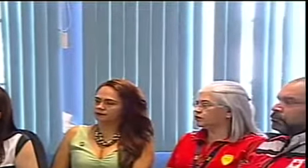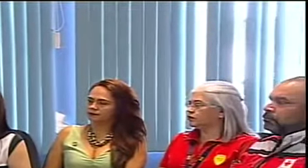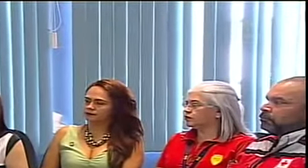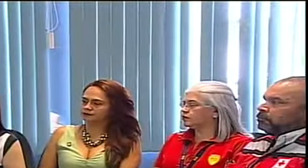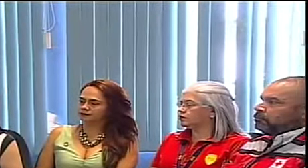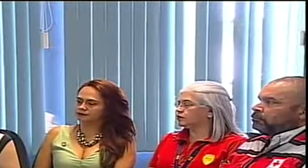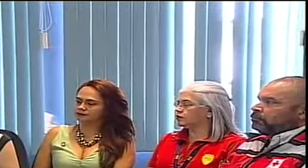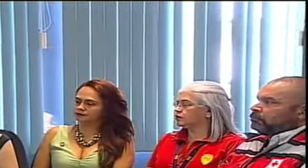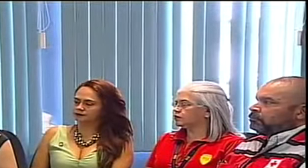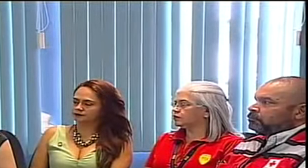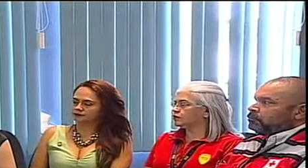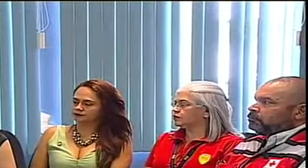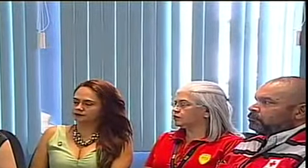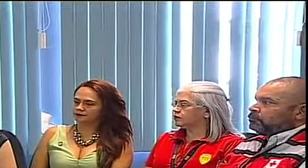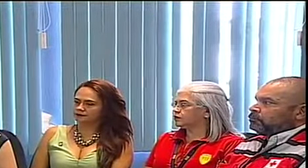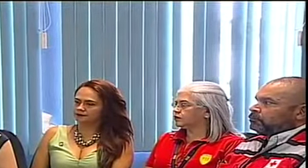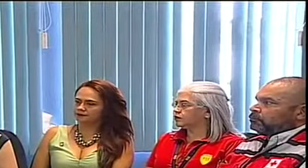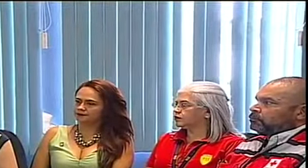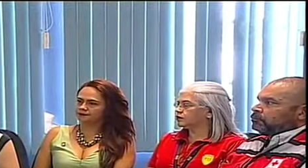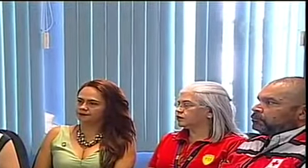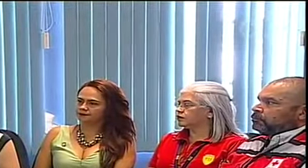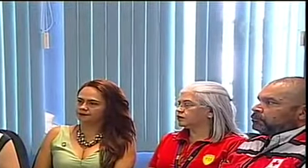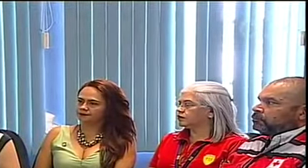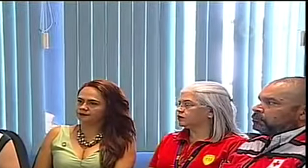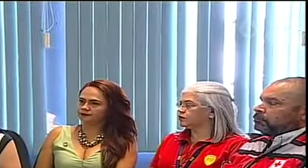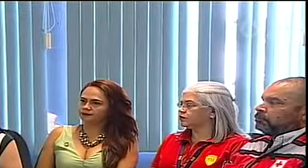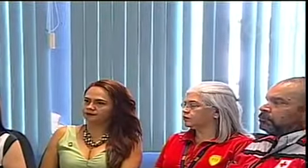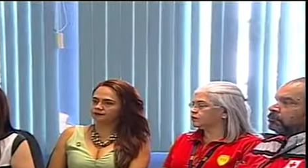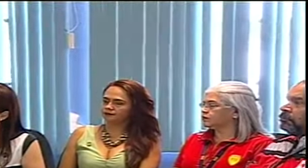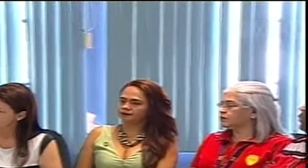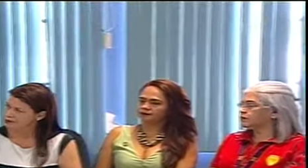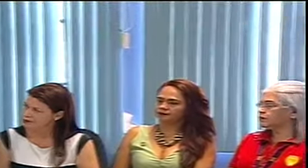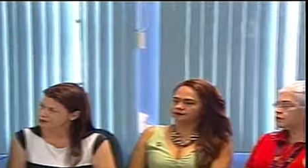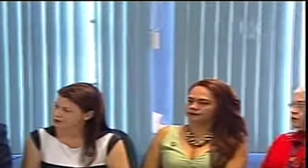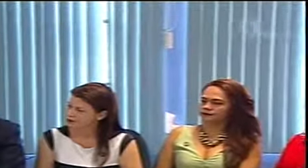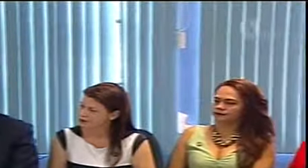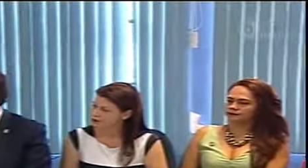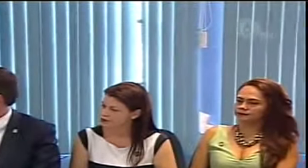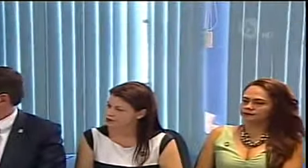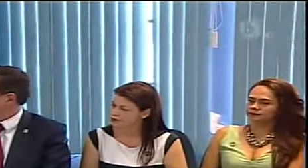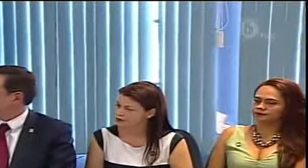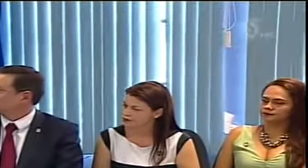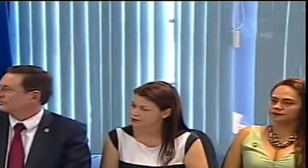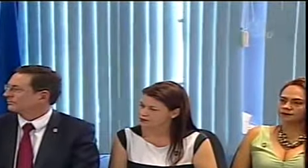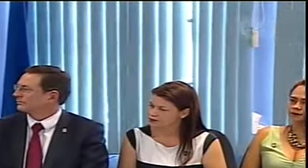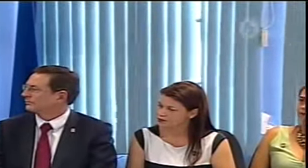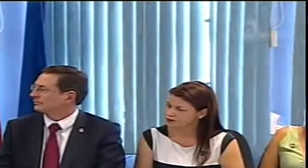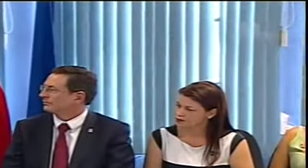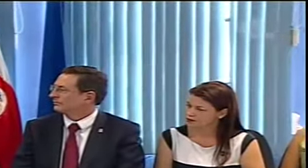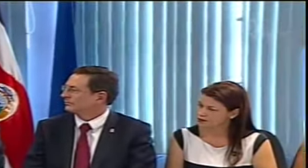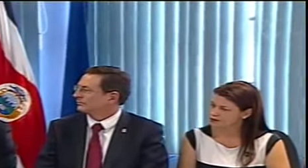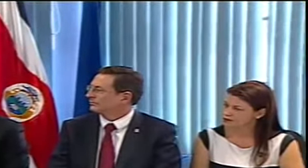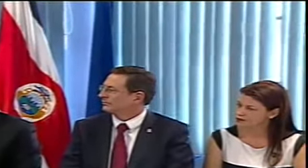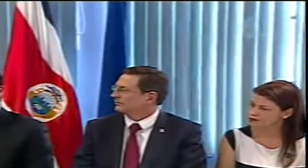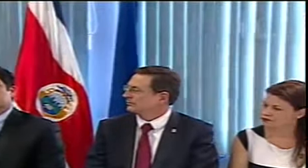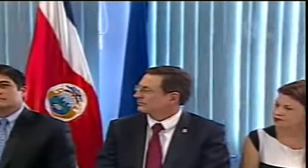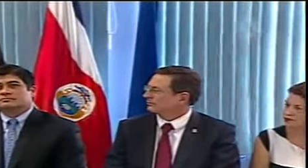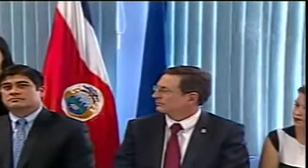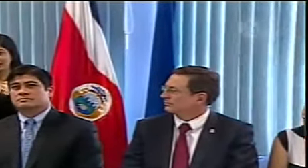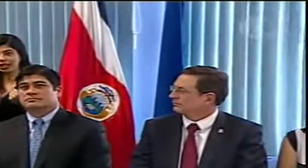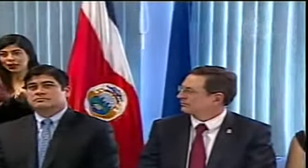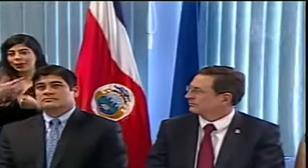A todos los demás miembros del gabinete, directores de instituciones del sector salud,